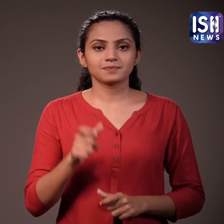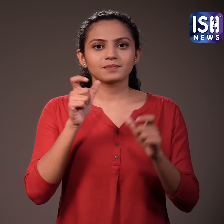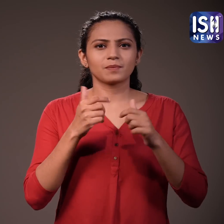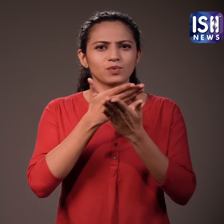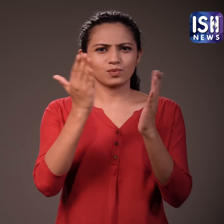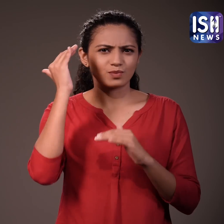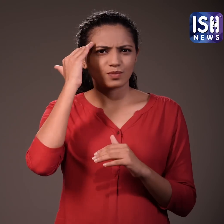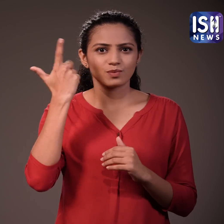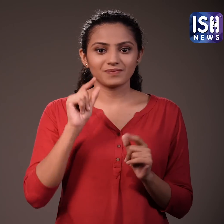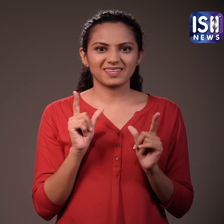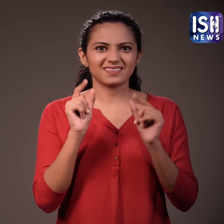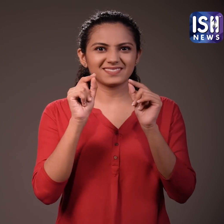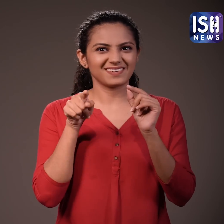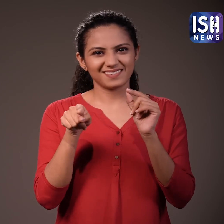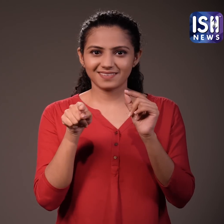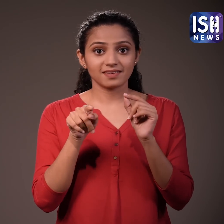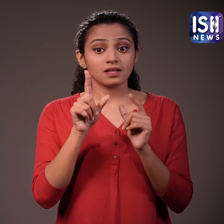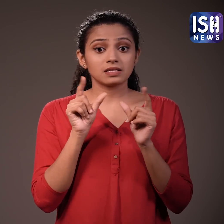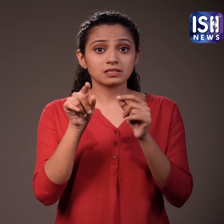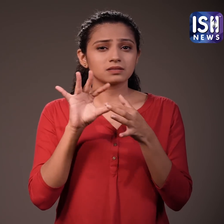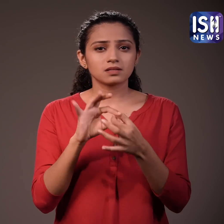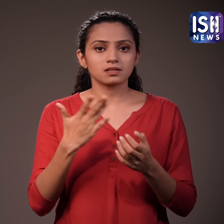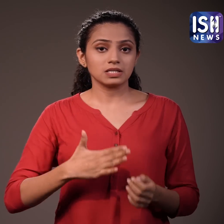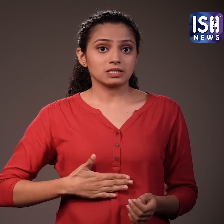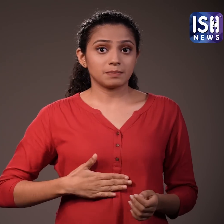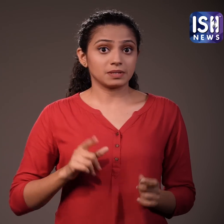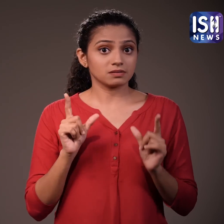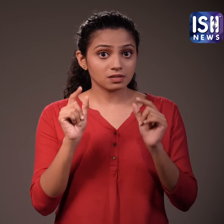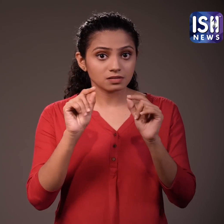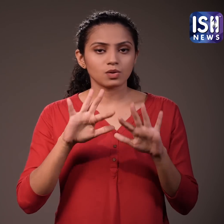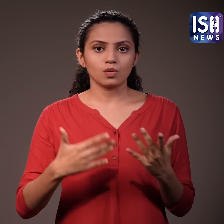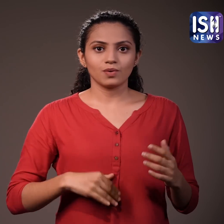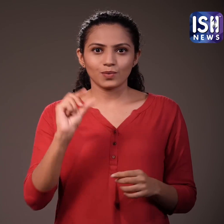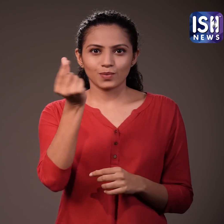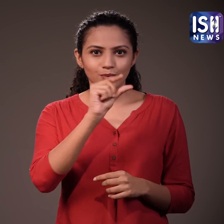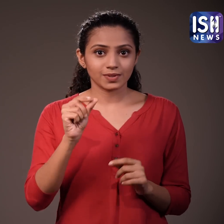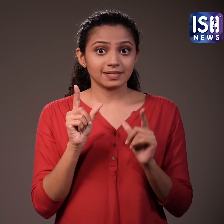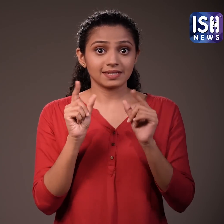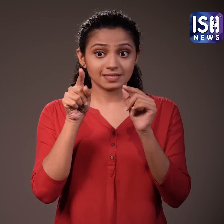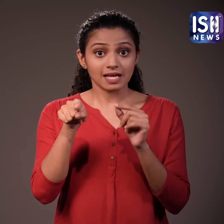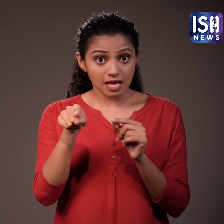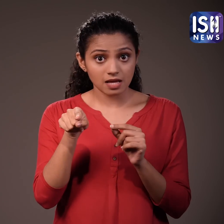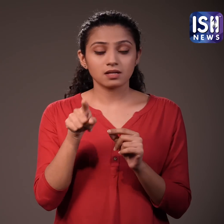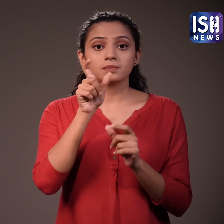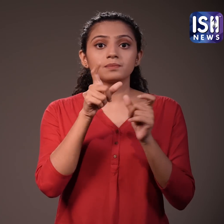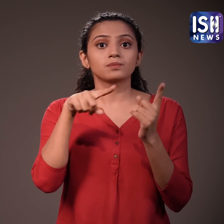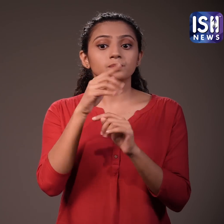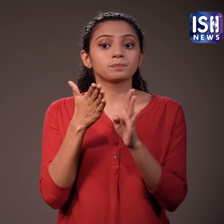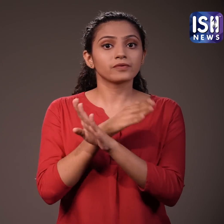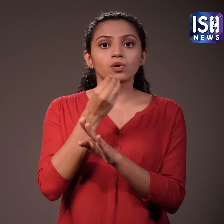टोफू के नियमित सेवन को पेट, कोलन, आधि जैसे कुछ कैंसर की रोगदाम से जोड़ा जाता